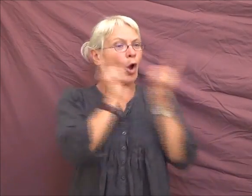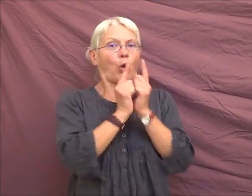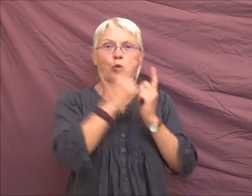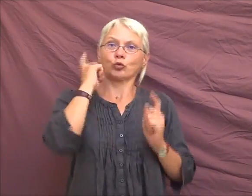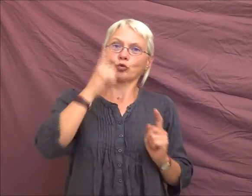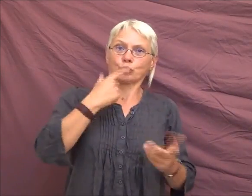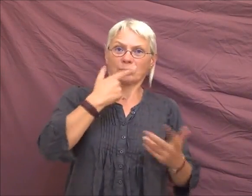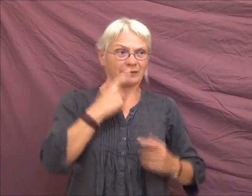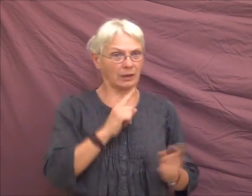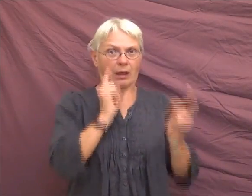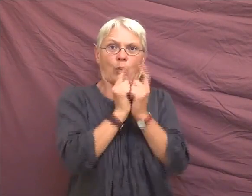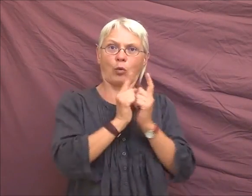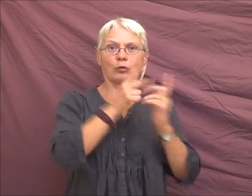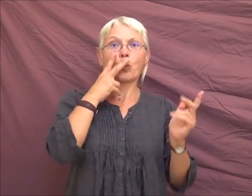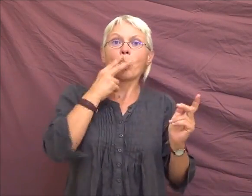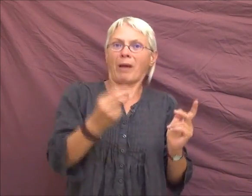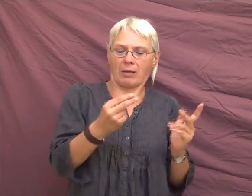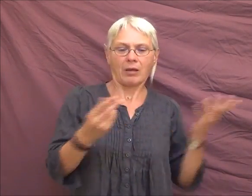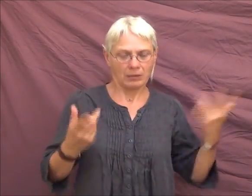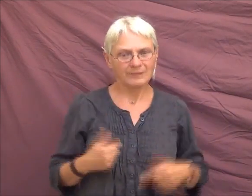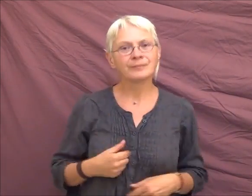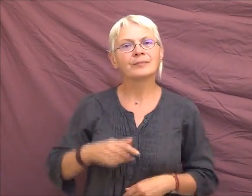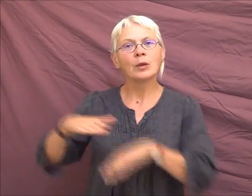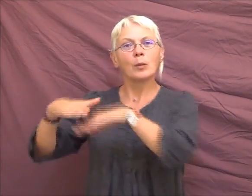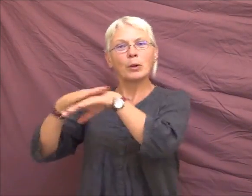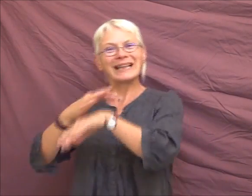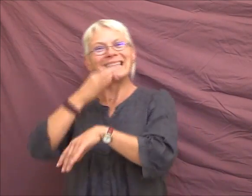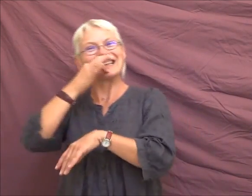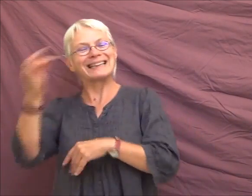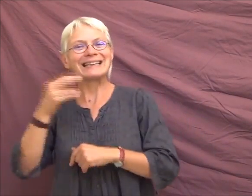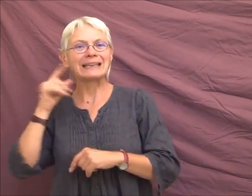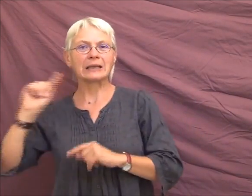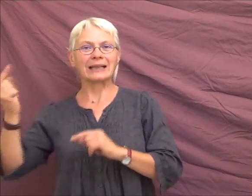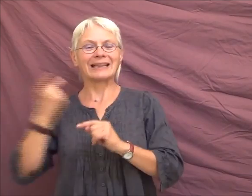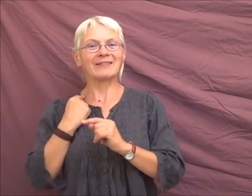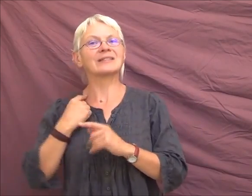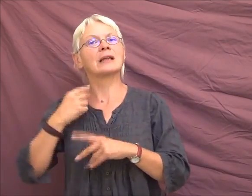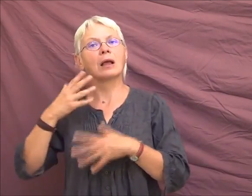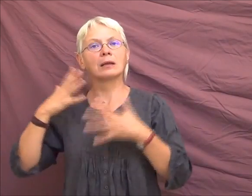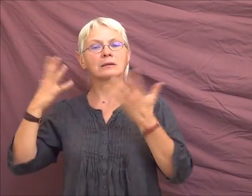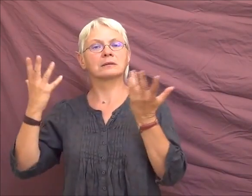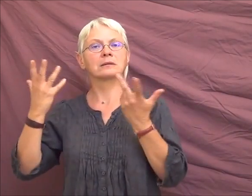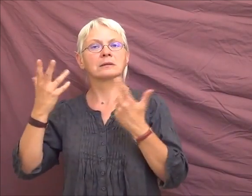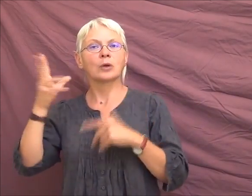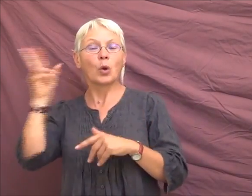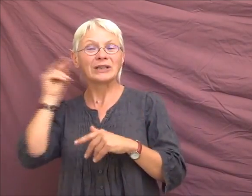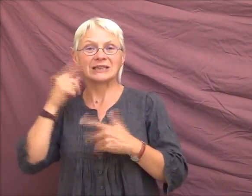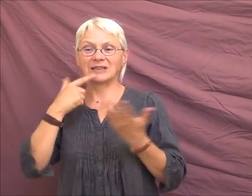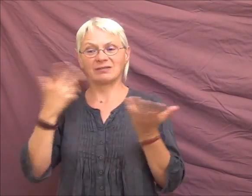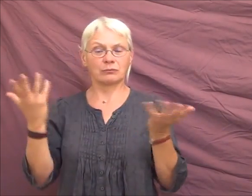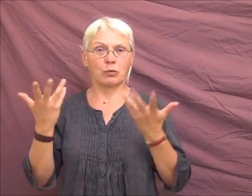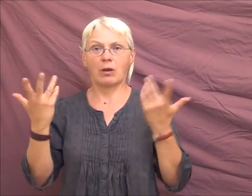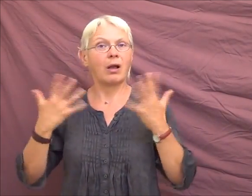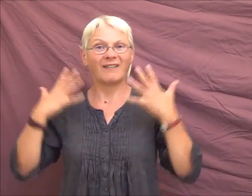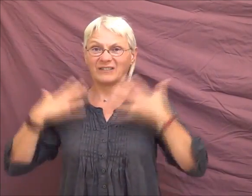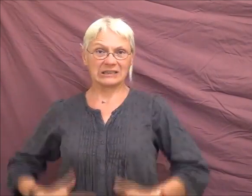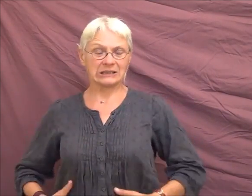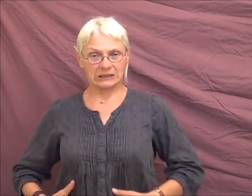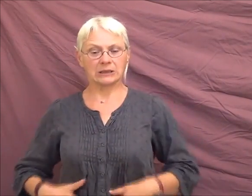personne. Si on rencontre un sourd, on rencontre une personne. Bernard Mottès disait que la déficience auditive, c'est quelque chose de physique. Par contre,